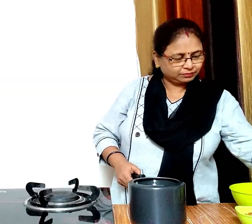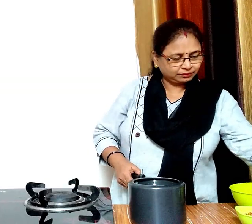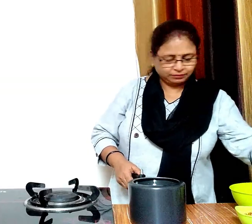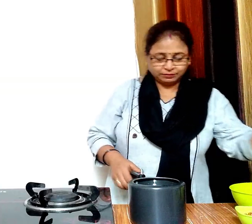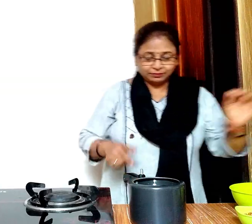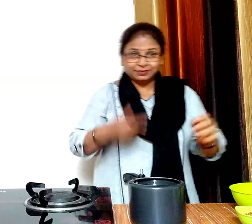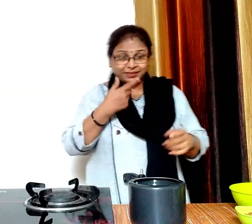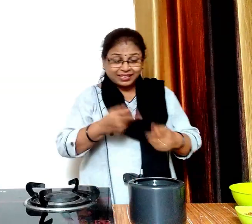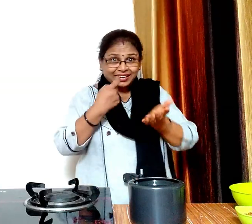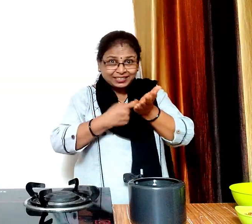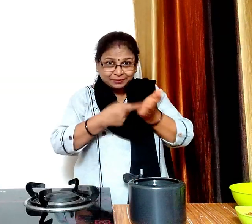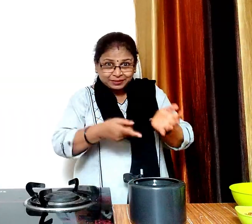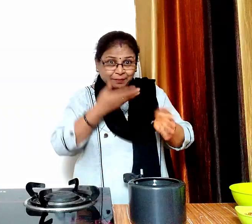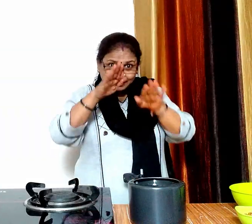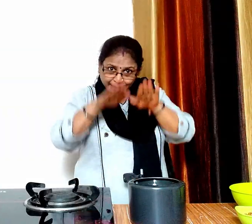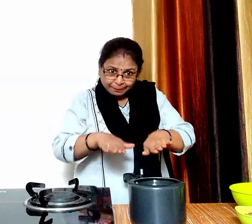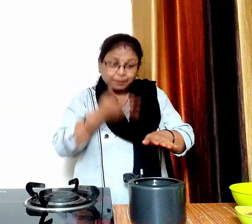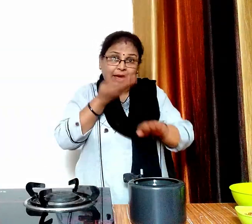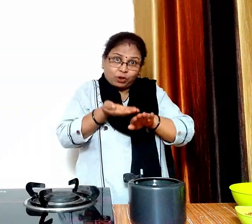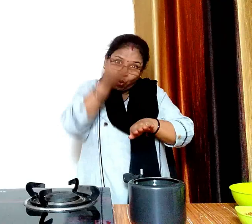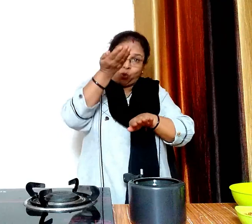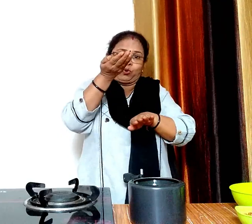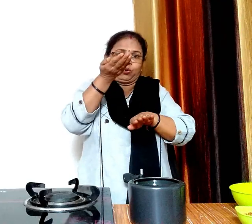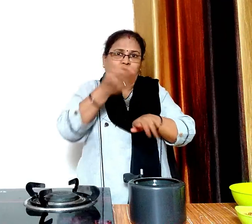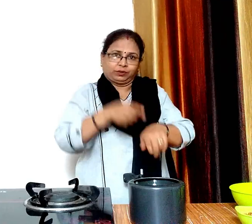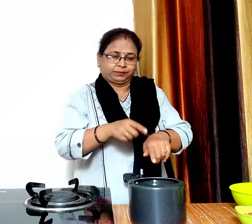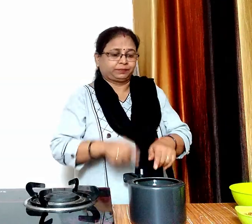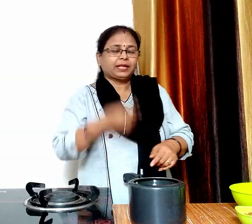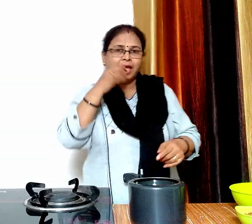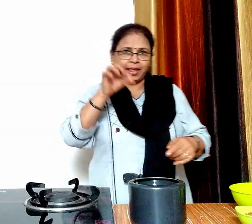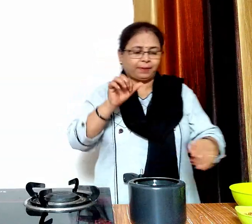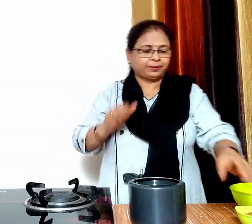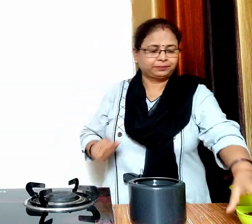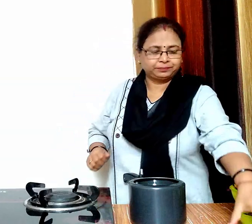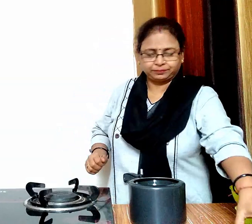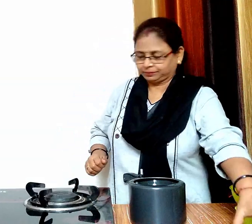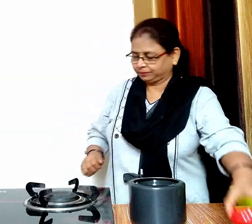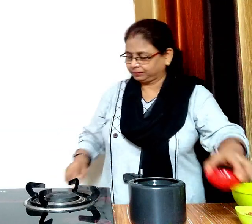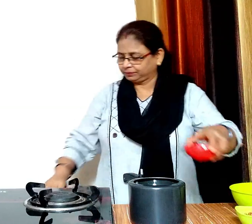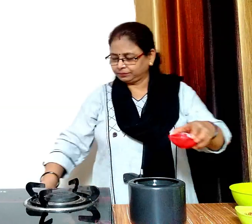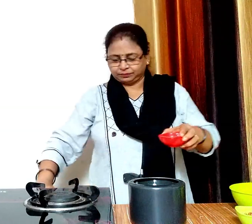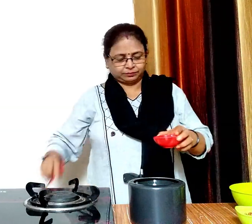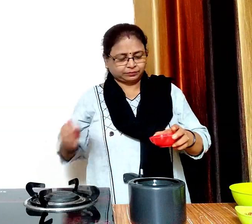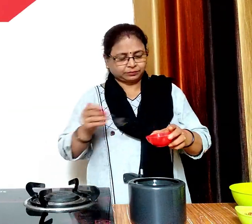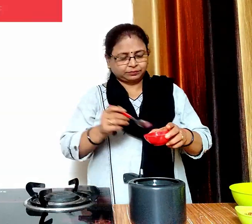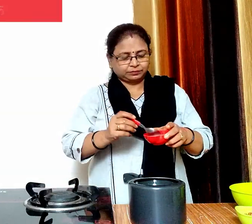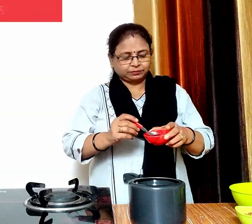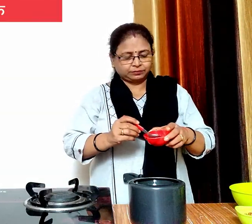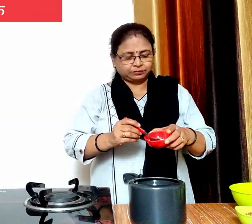दिहान रे पानी की क्मेंट्रिटी राजमा से ज्यादा होनी चाहिए जिसे सारे राजमा पानी में अच्छे से ढूप जाएंगे अब इसमें थोड़ा सा लबब डाले कर